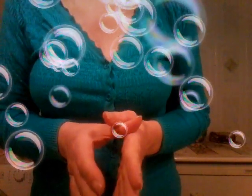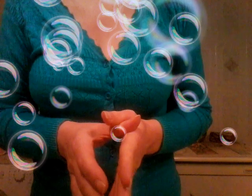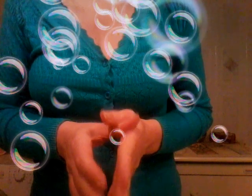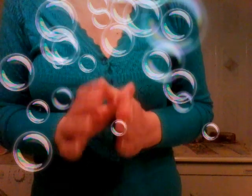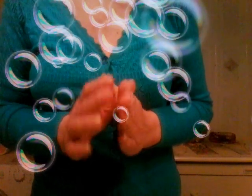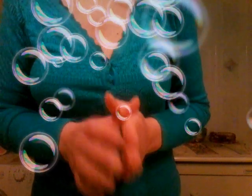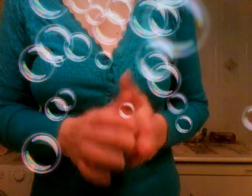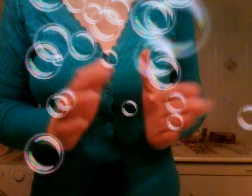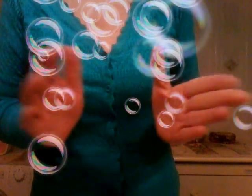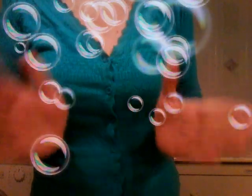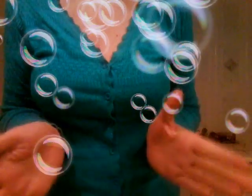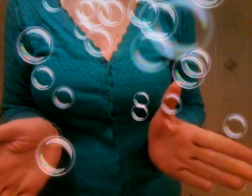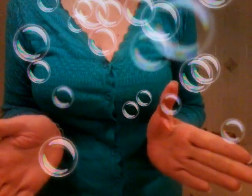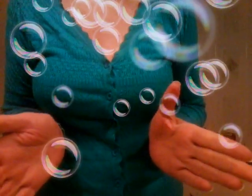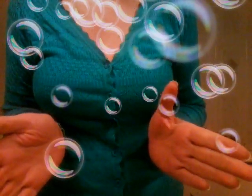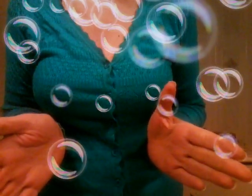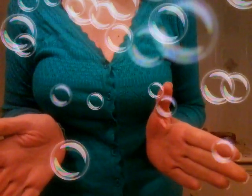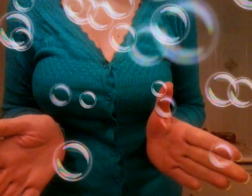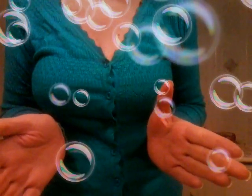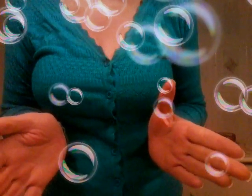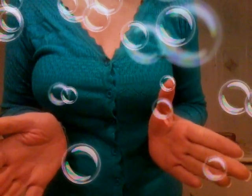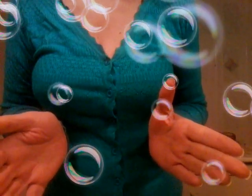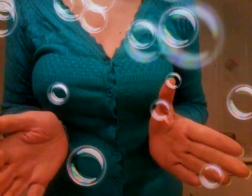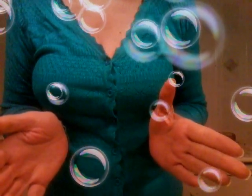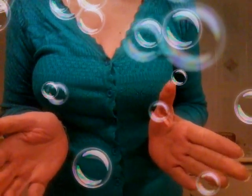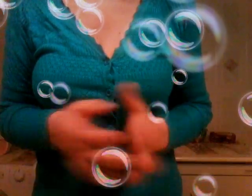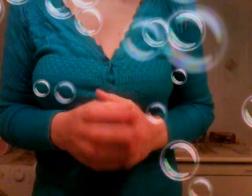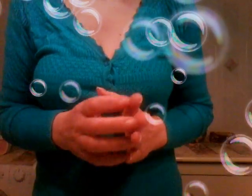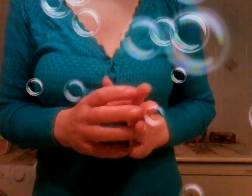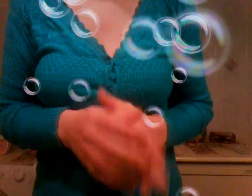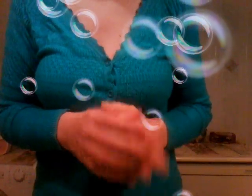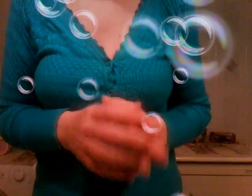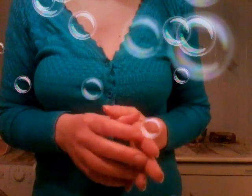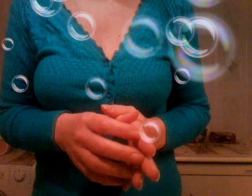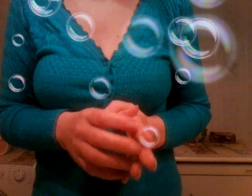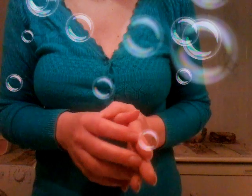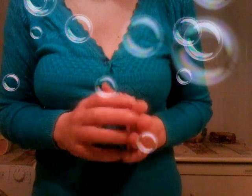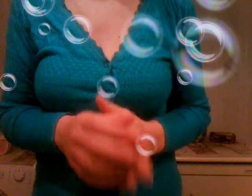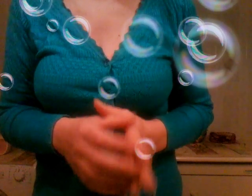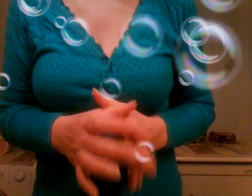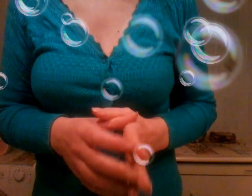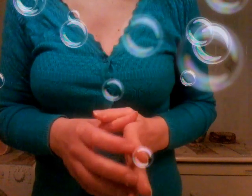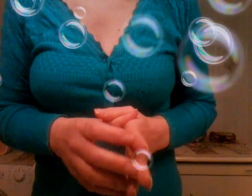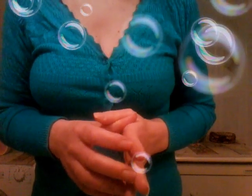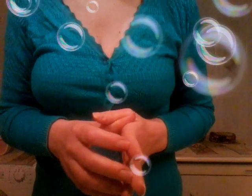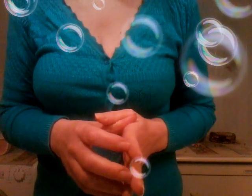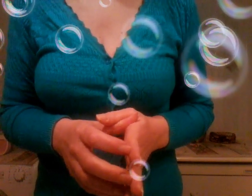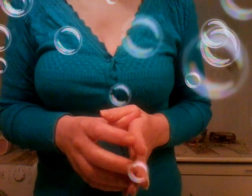non dovrebbero votare secondo voi e certo non non